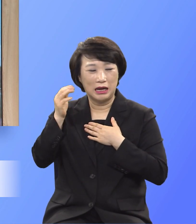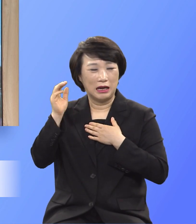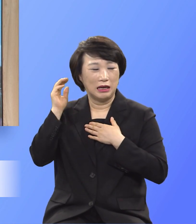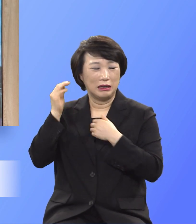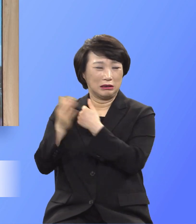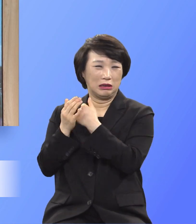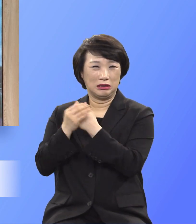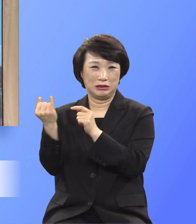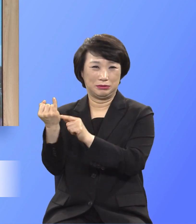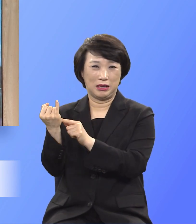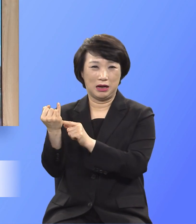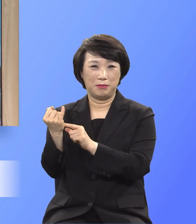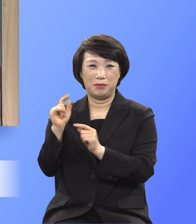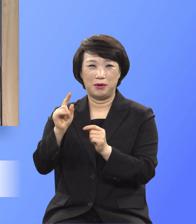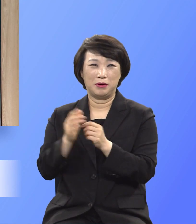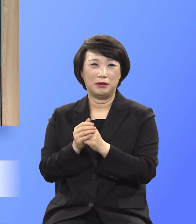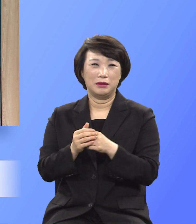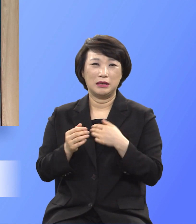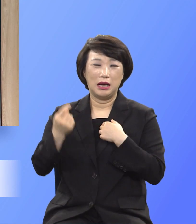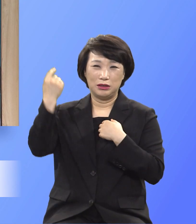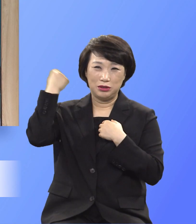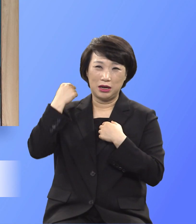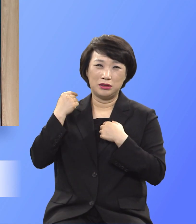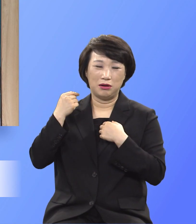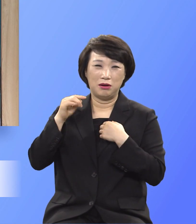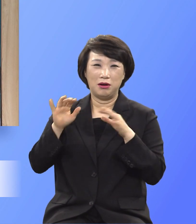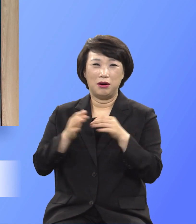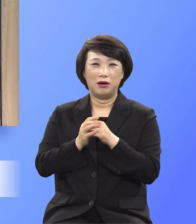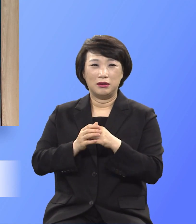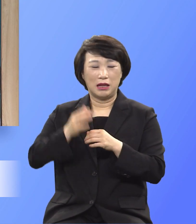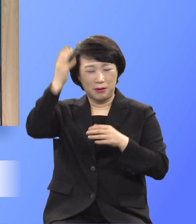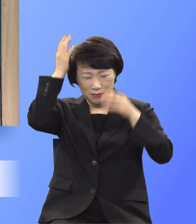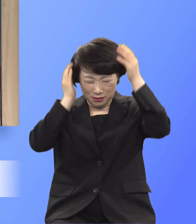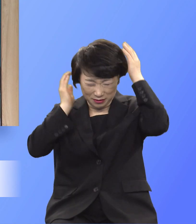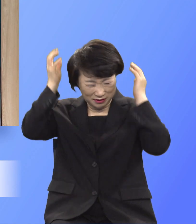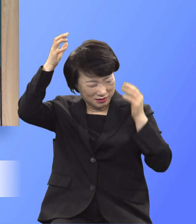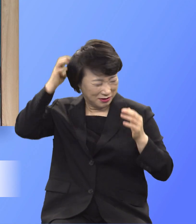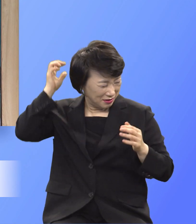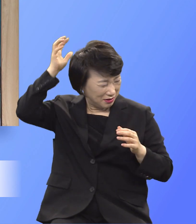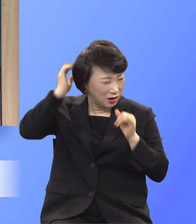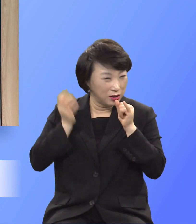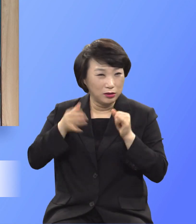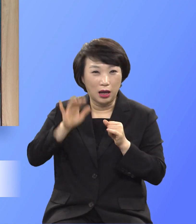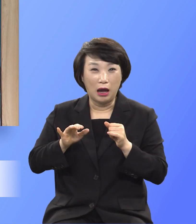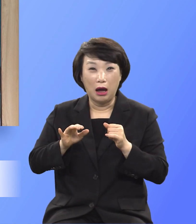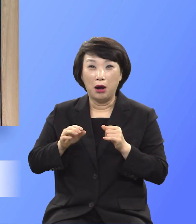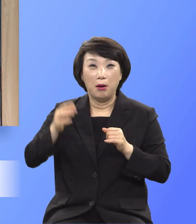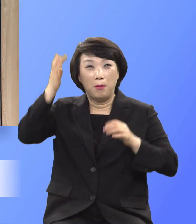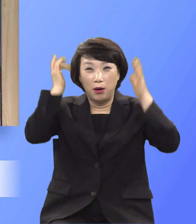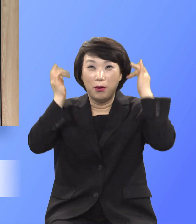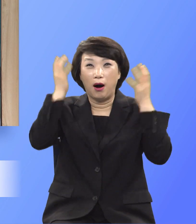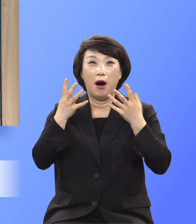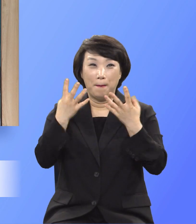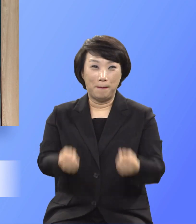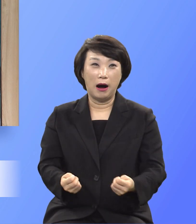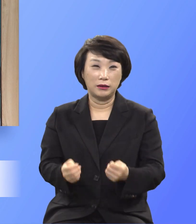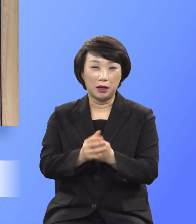머리를 빗고 해줍니다. 하고 자식 접수 머리가 없어. 머리에 손만 대면 머리가